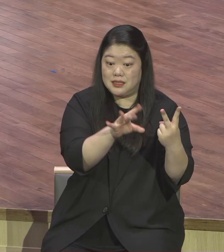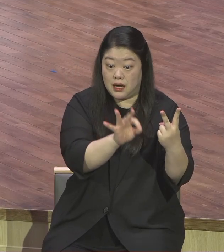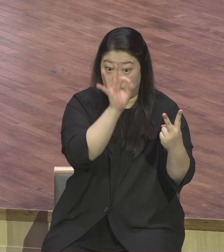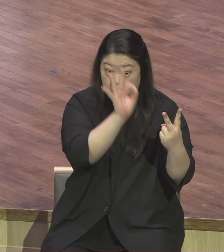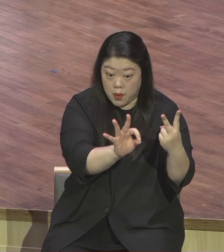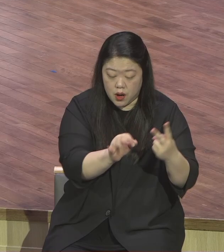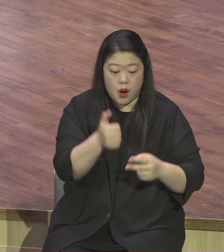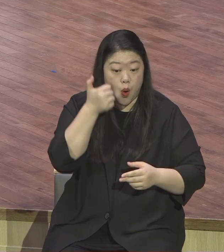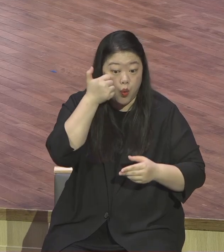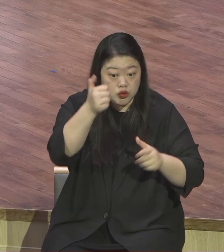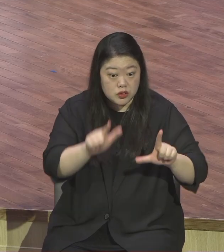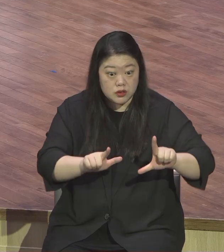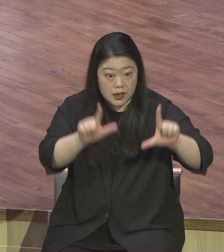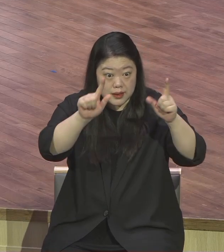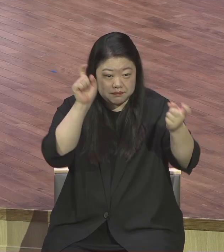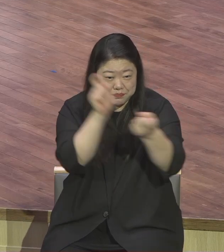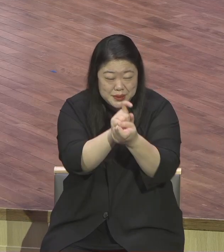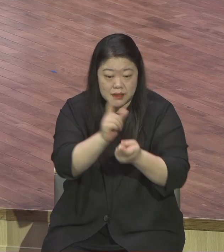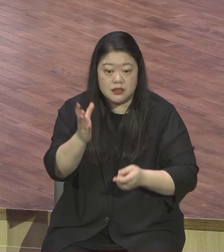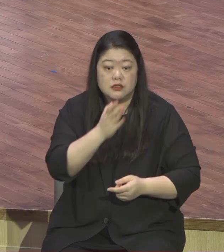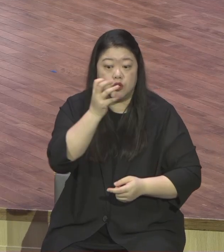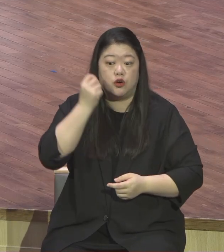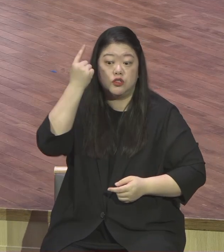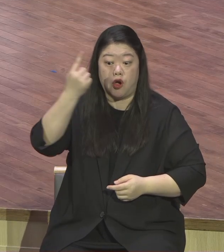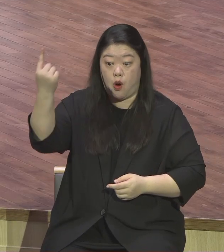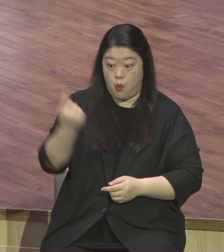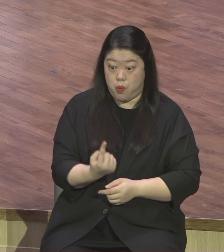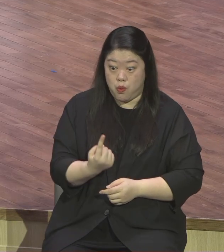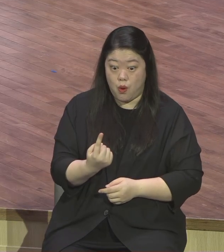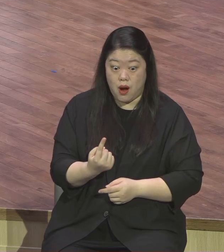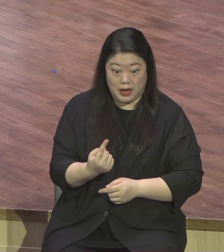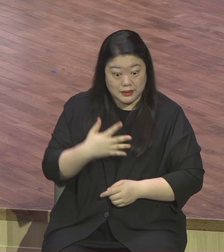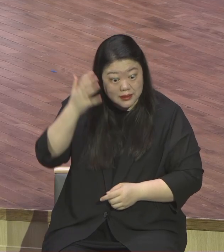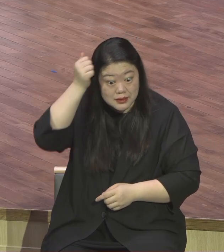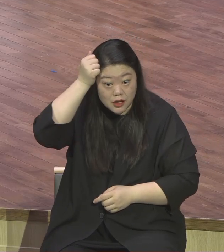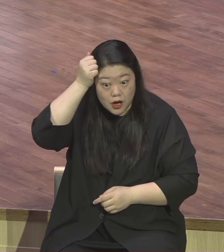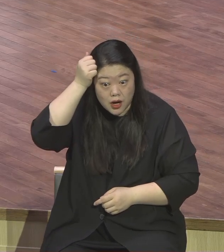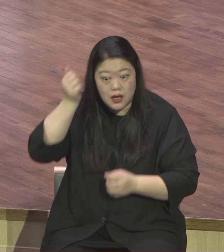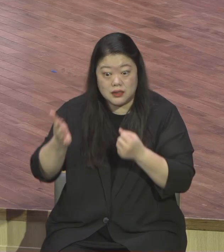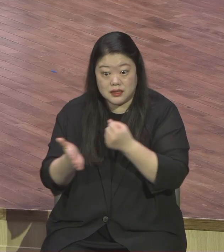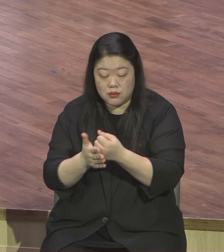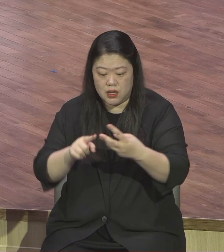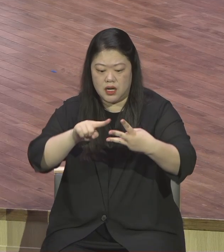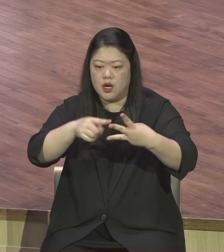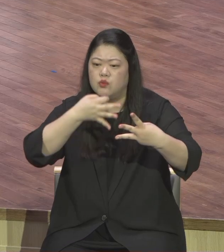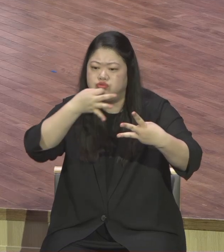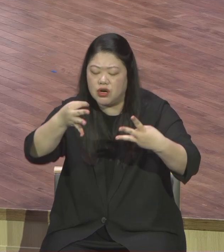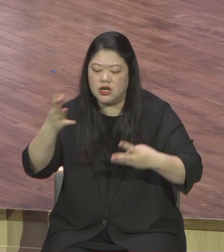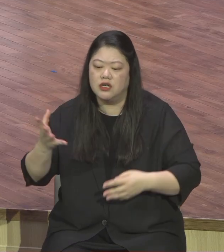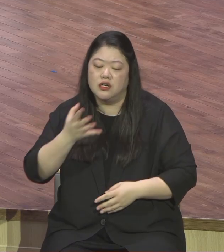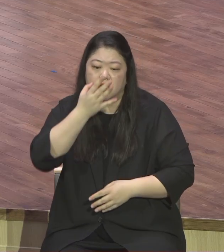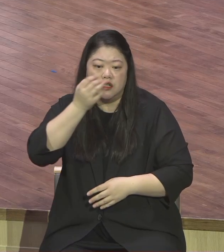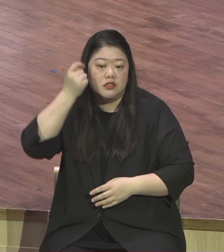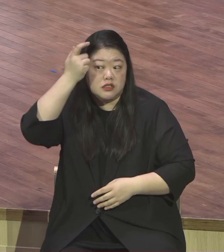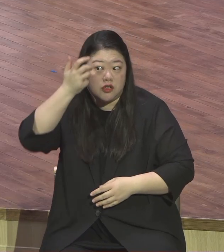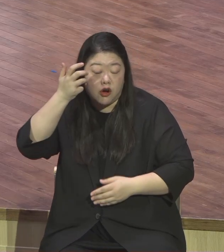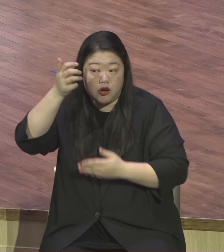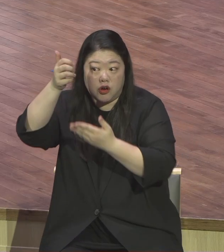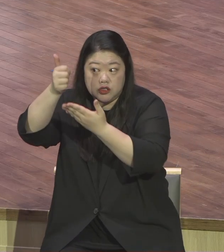오순절날을 그렇게 임한 것을 알 수 있는데 이걸 성령 강림절이라 그렇게 말하기도 합니다.